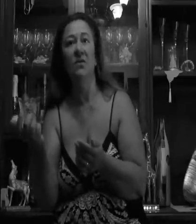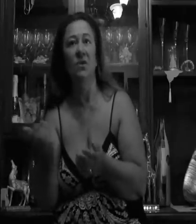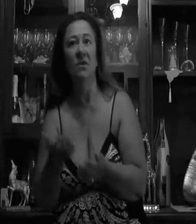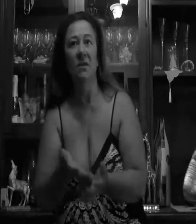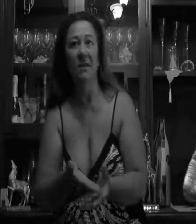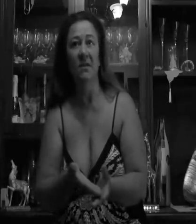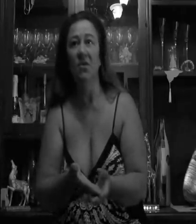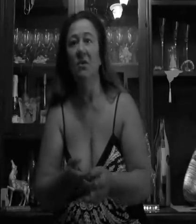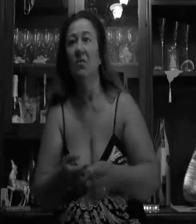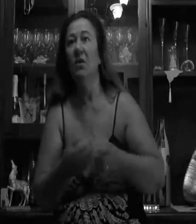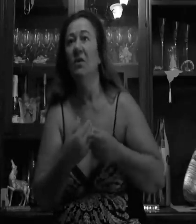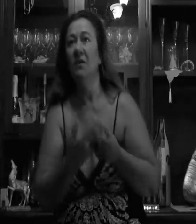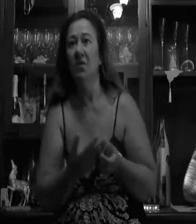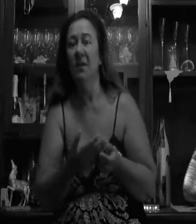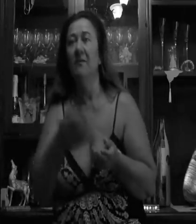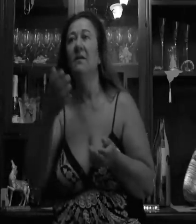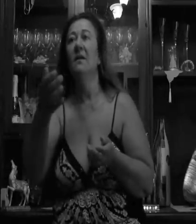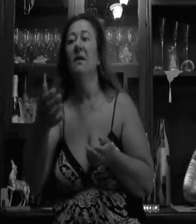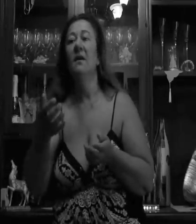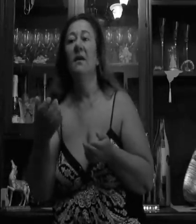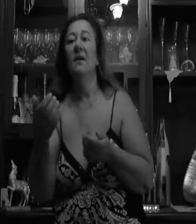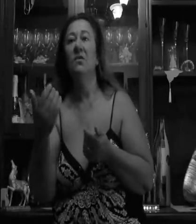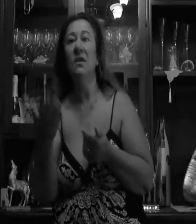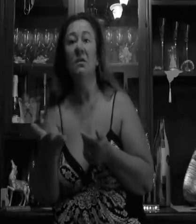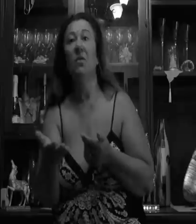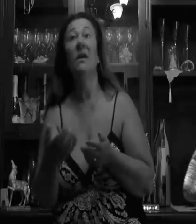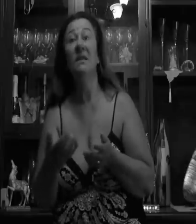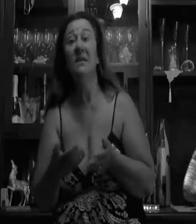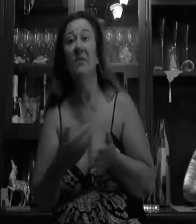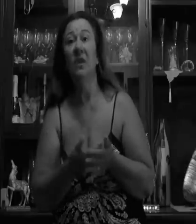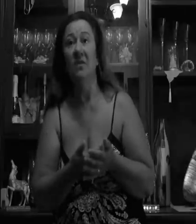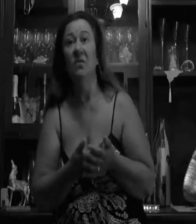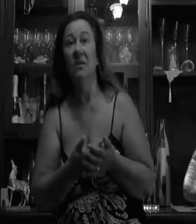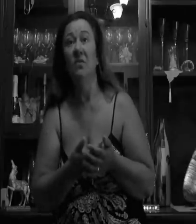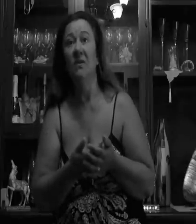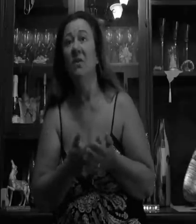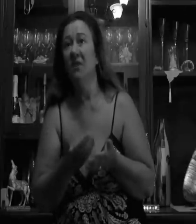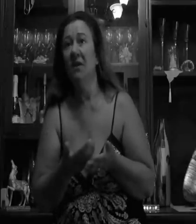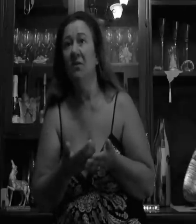'associazione TSC di cui io ne faccio parte, è stato chiesto, è stato chiesto il referendum,